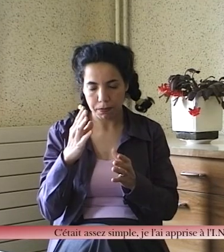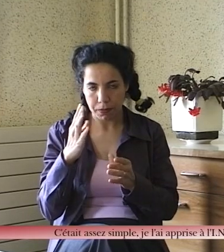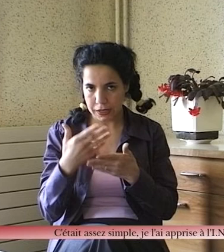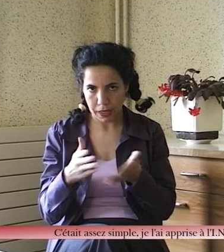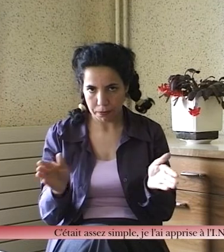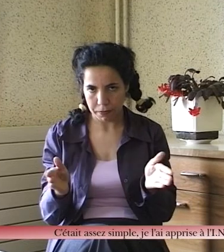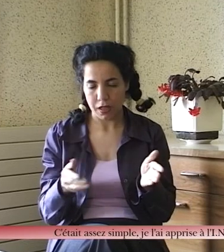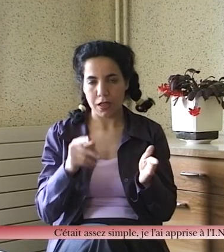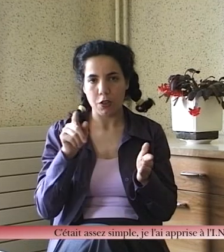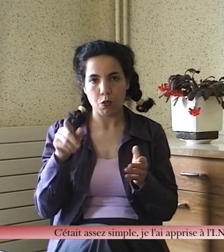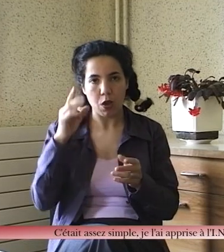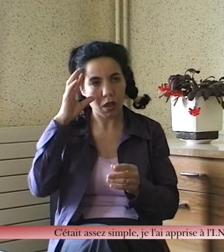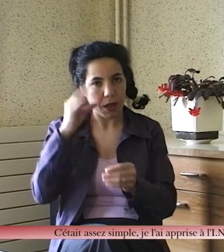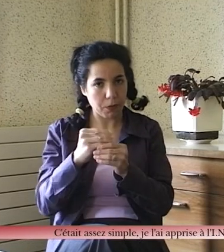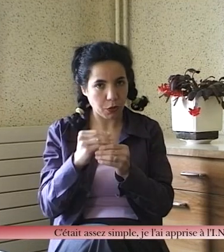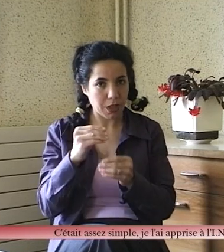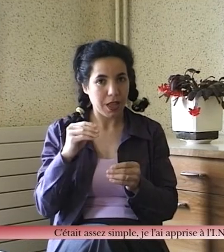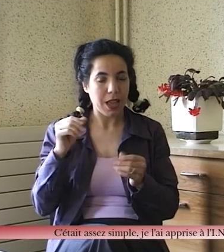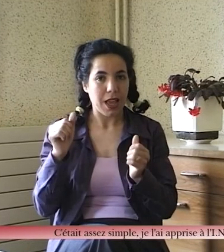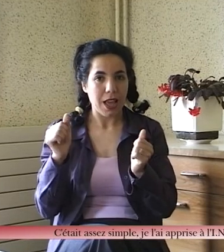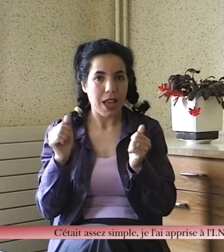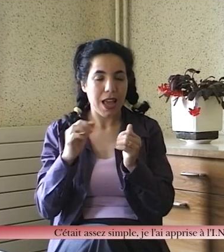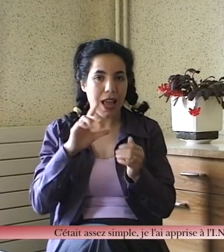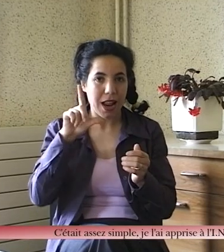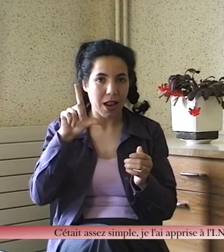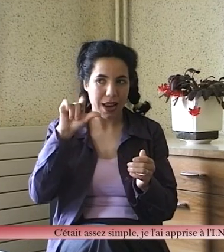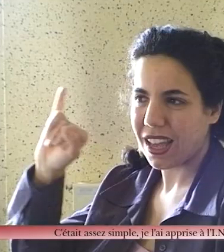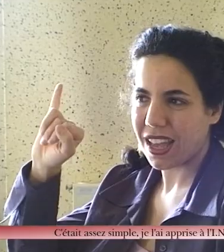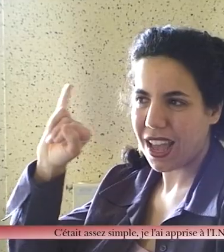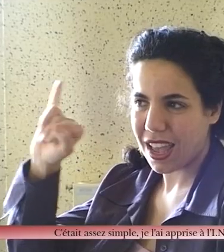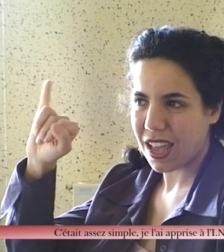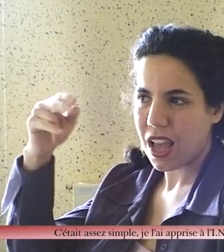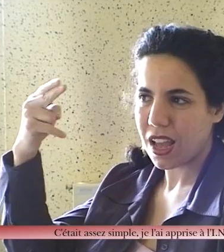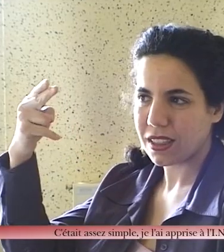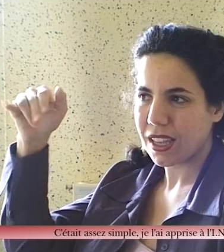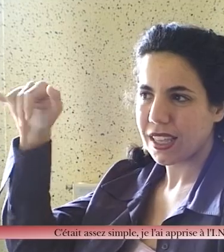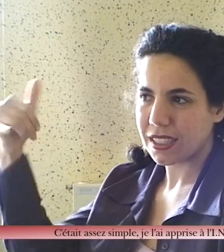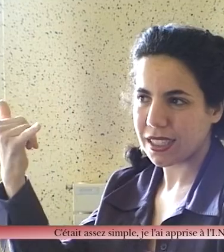C'était assez simple, je l apprise à l'INJS, l'Institut National des Jeunes Sourds,